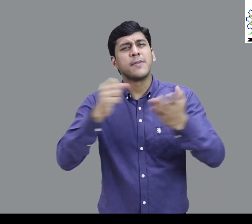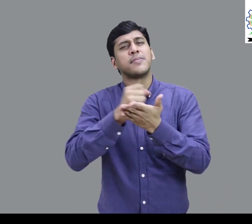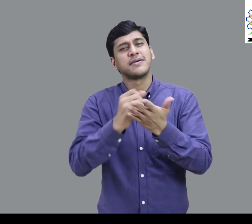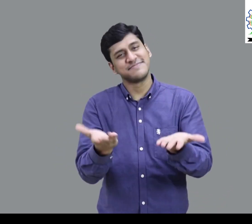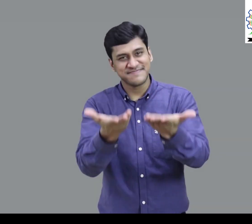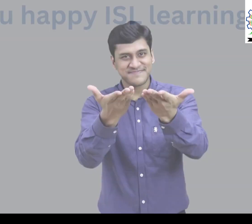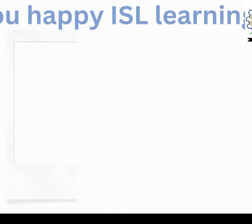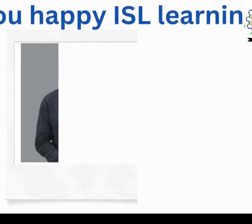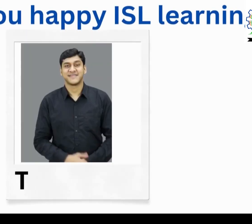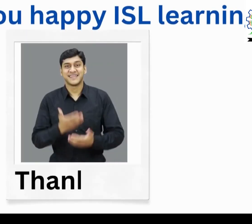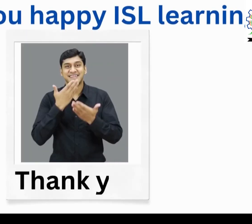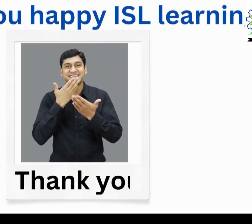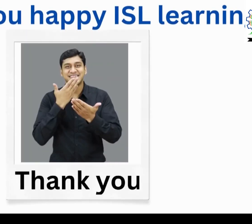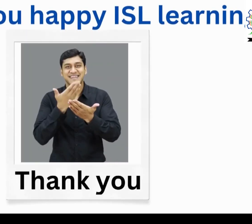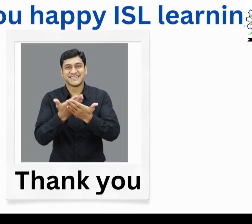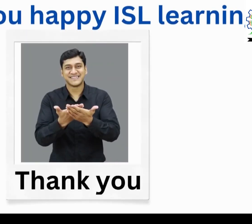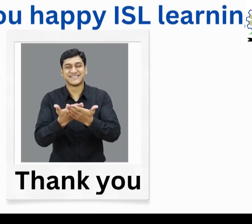अभ्यास कीजे धन्यवाद